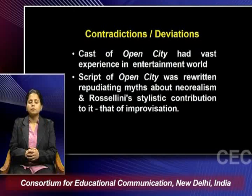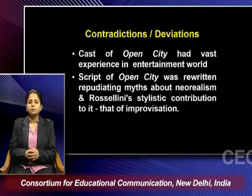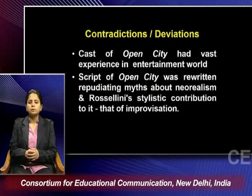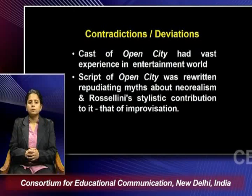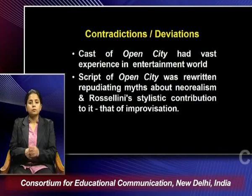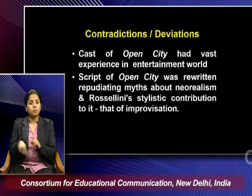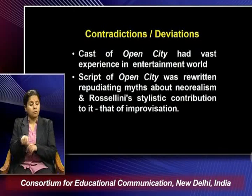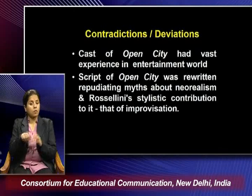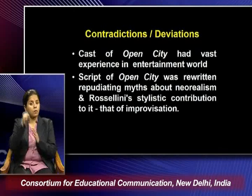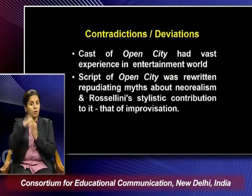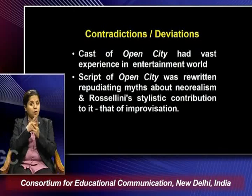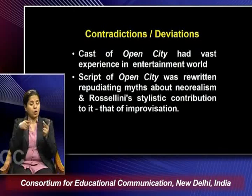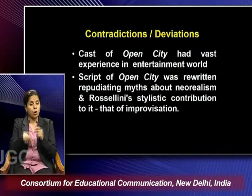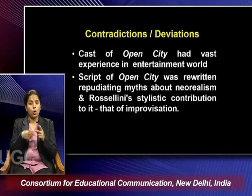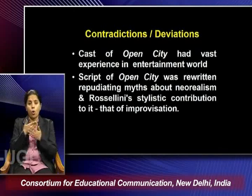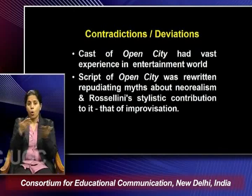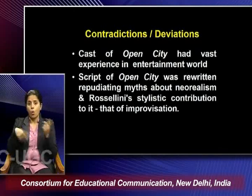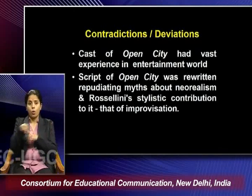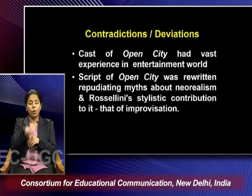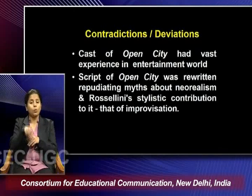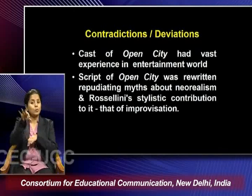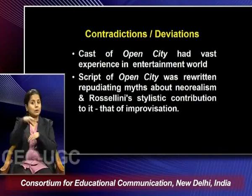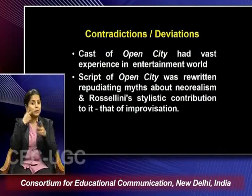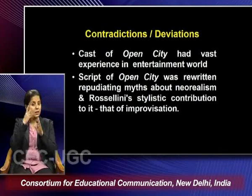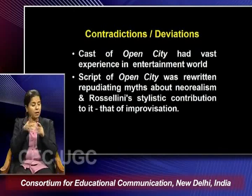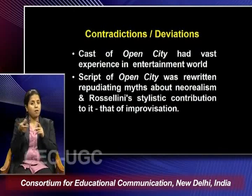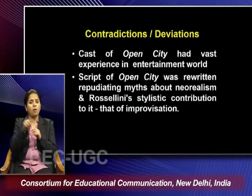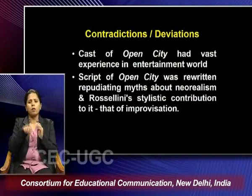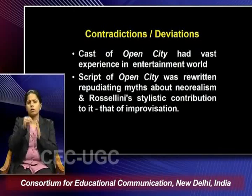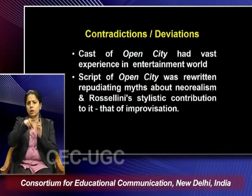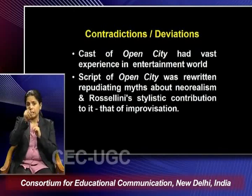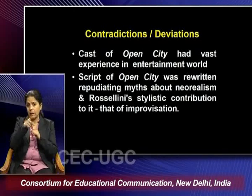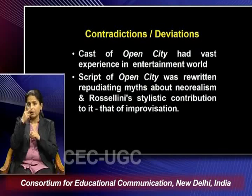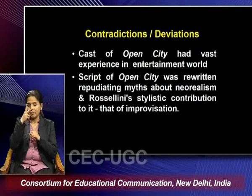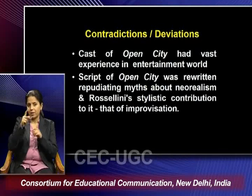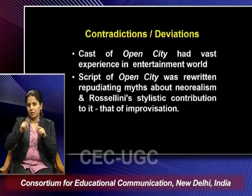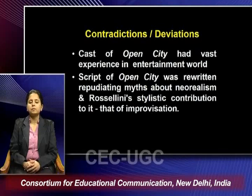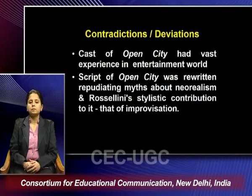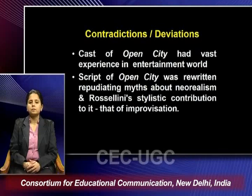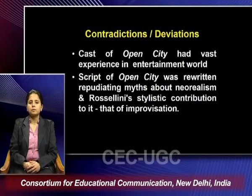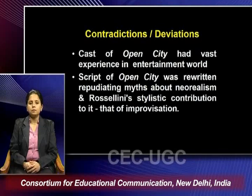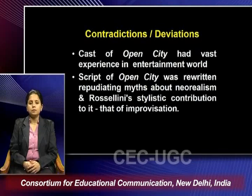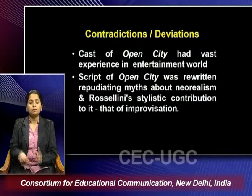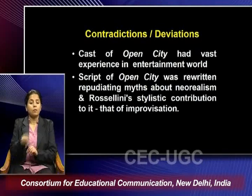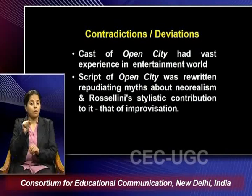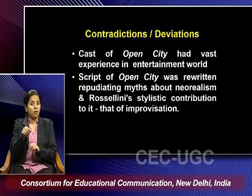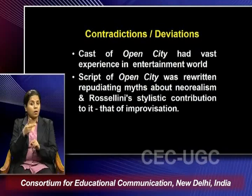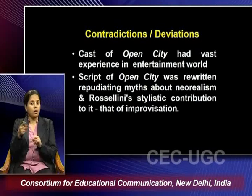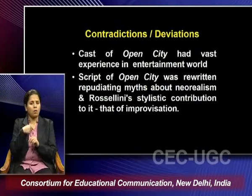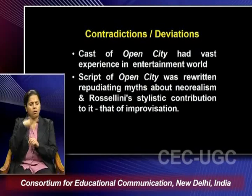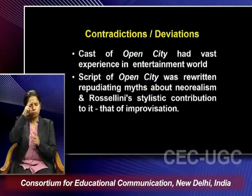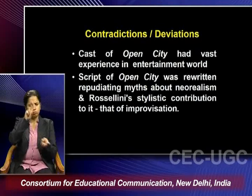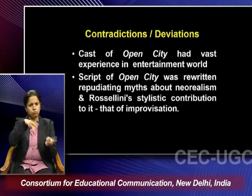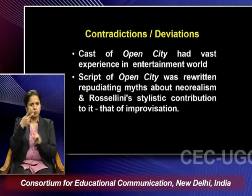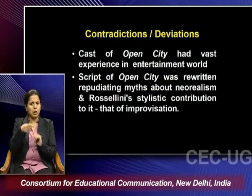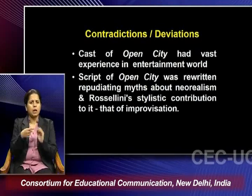The script of open city was rewritten as you can see on the screen repudiating the myth about